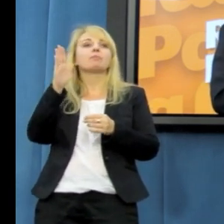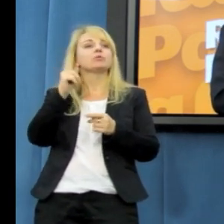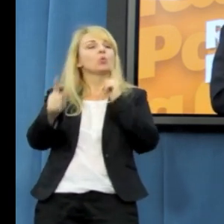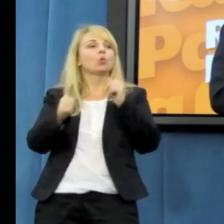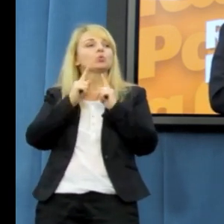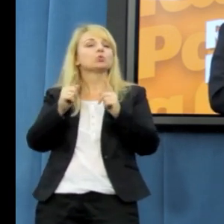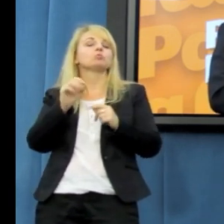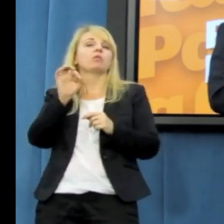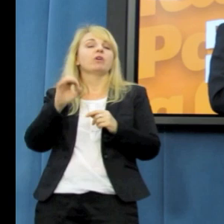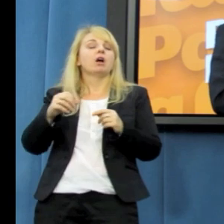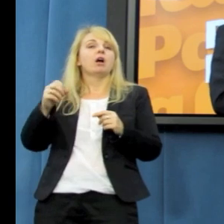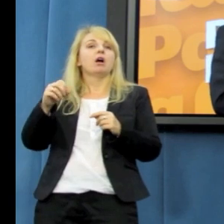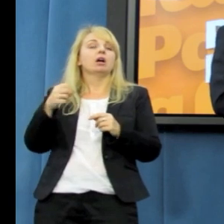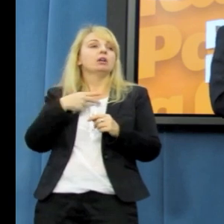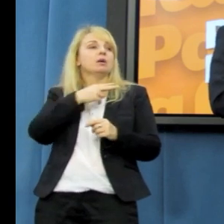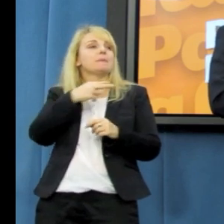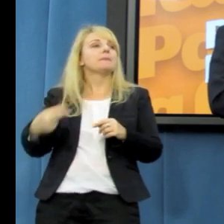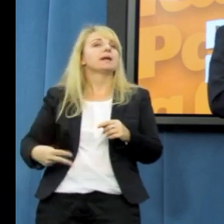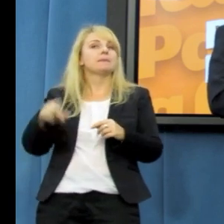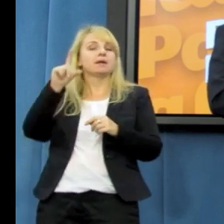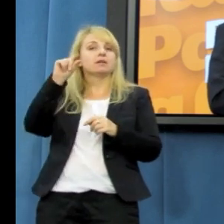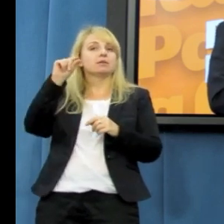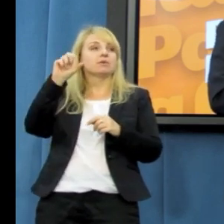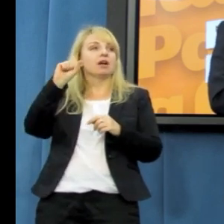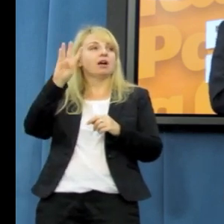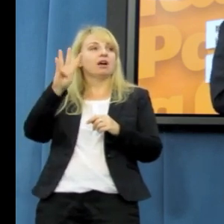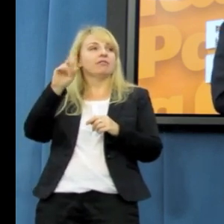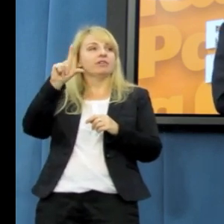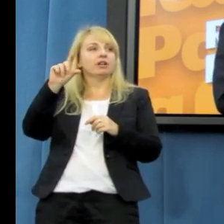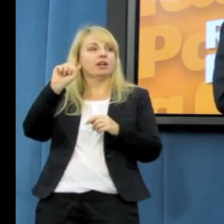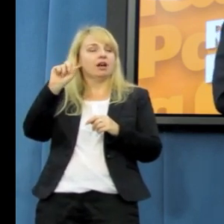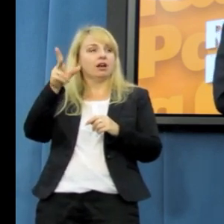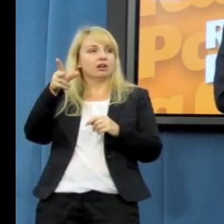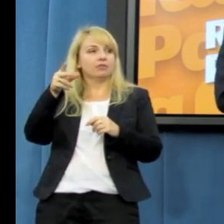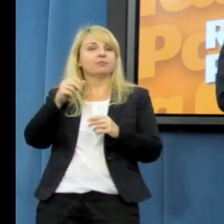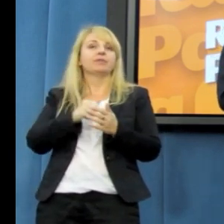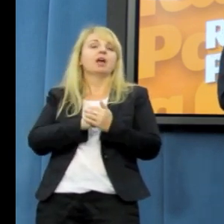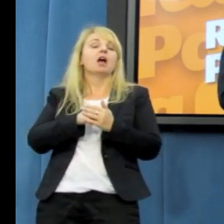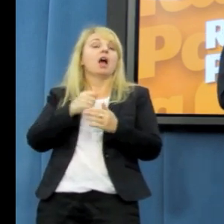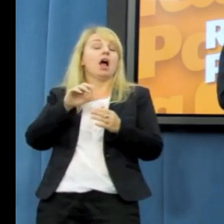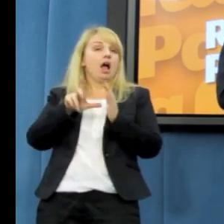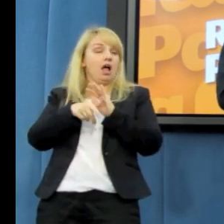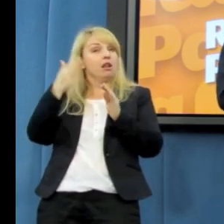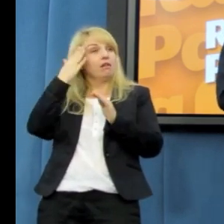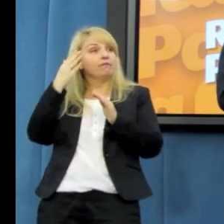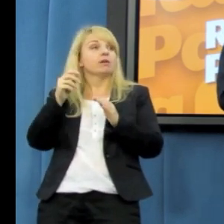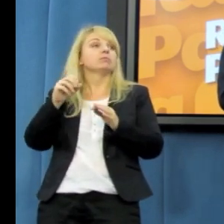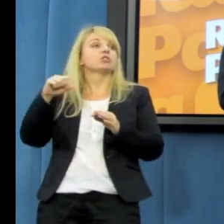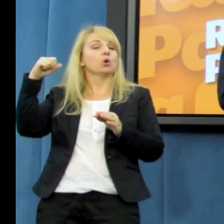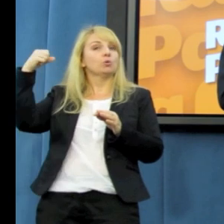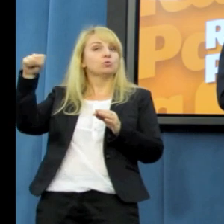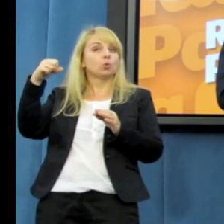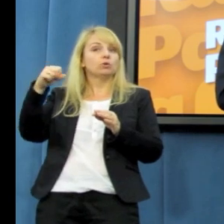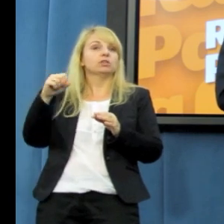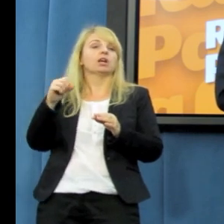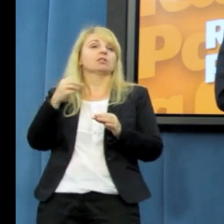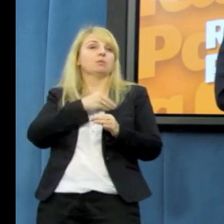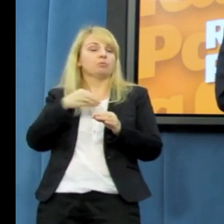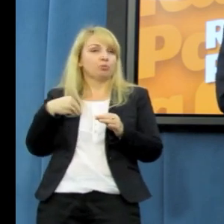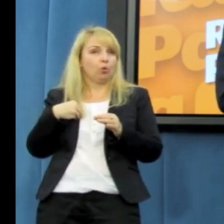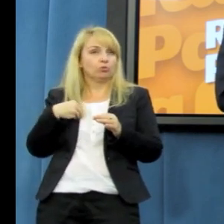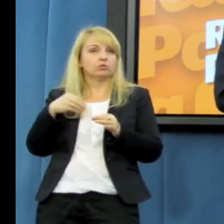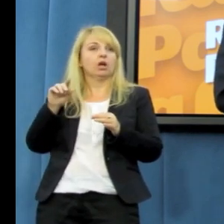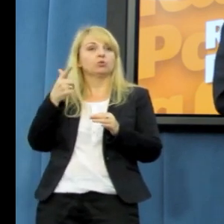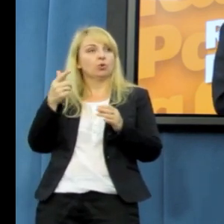Polska dzisiaj, no powiecie tak, trochę krok do przodu, ponieważ oni przedstawią agendę zbiór, takich